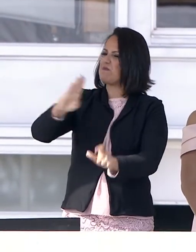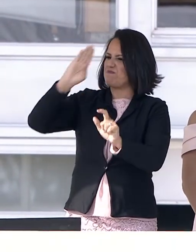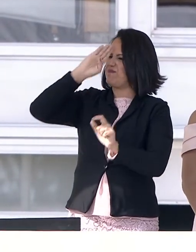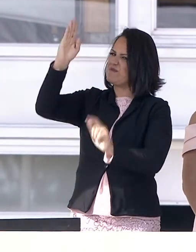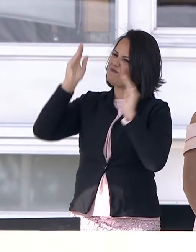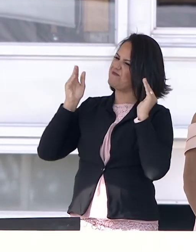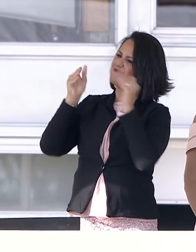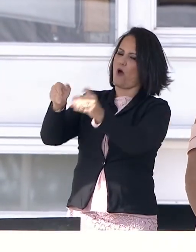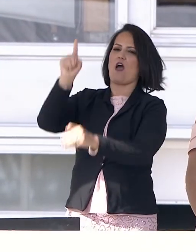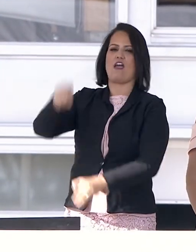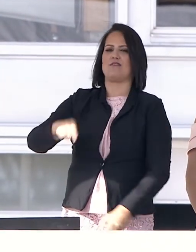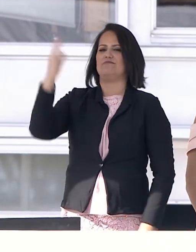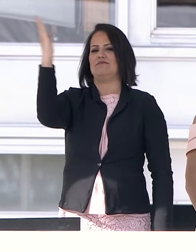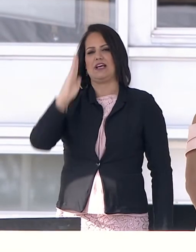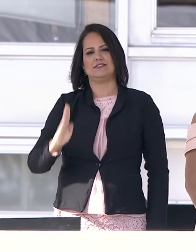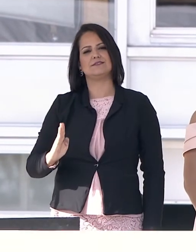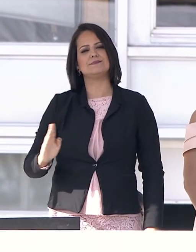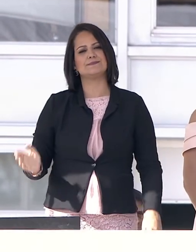lugar.